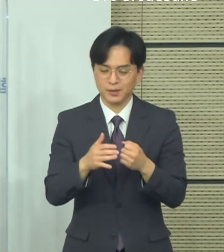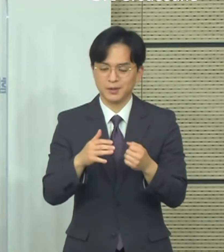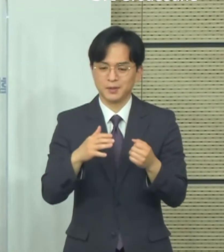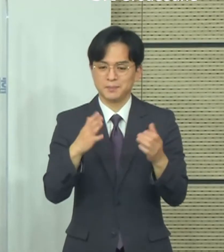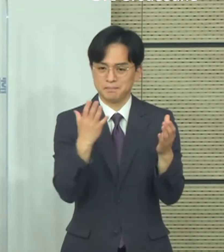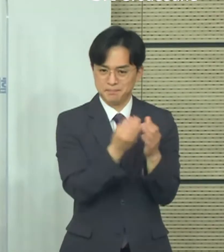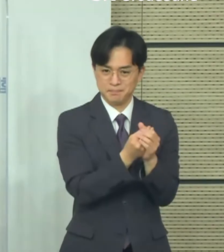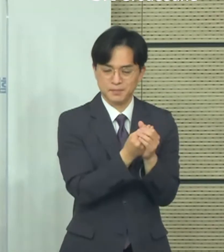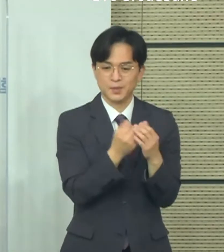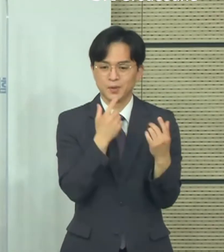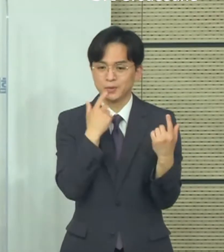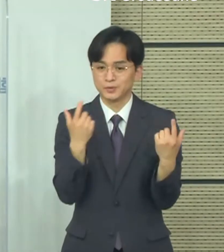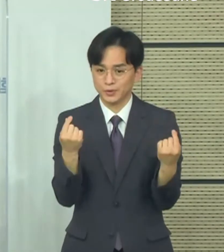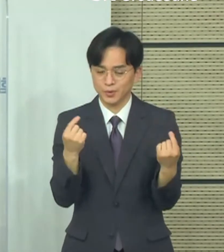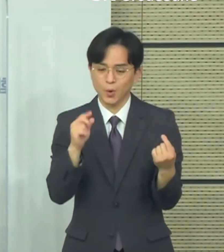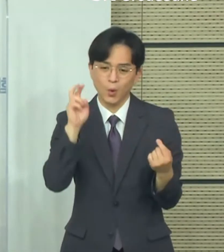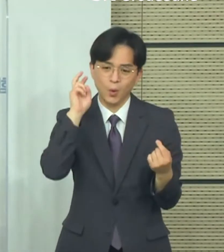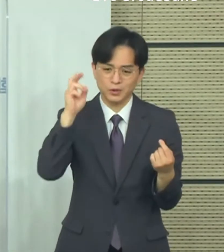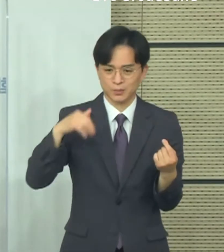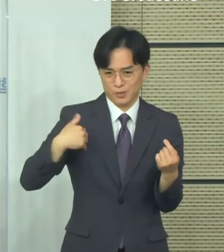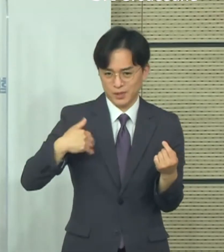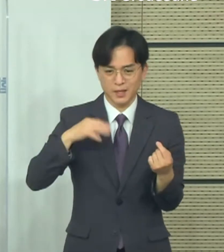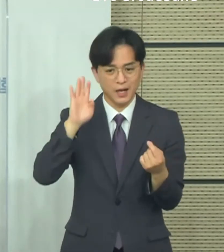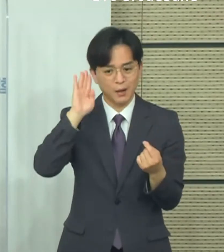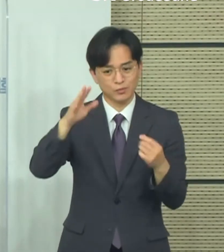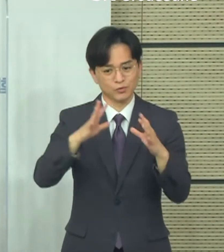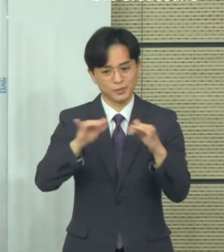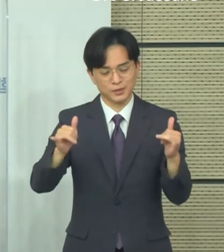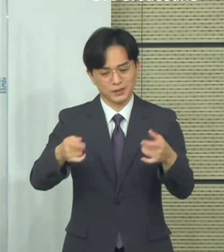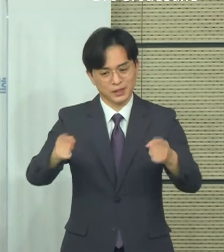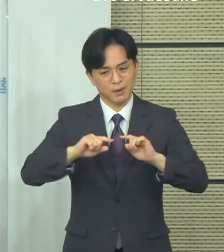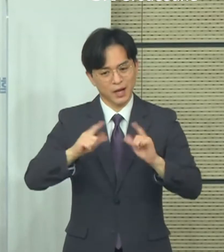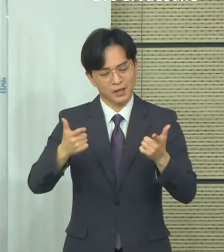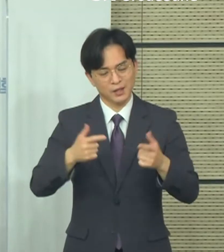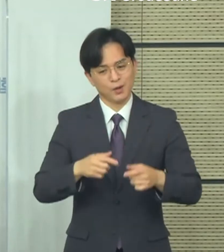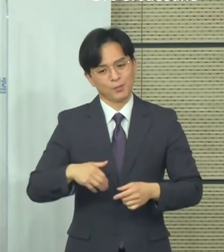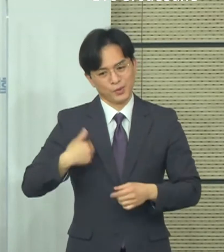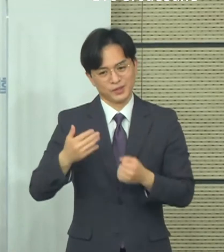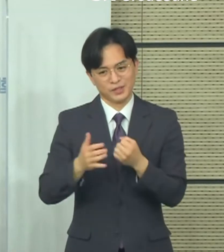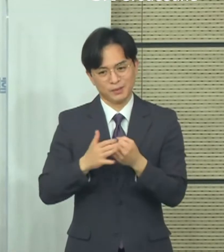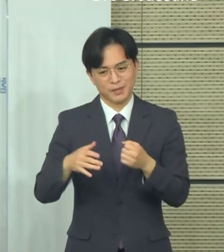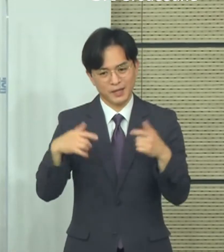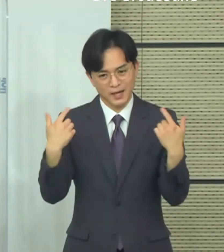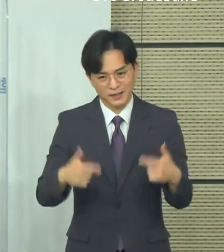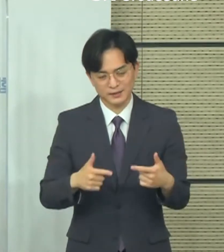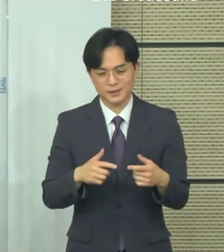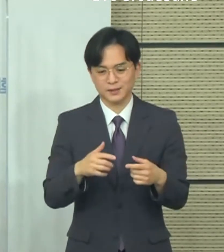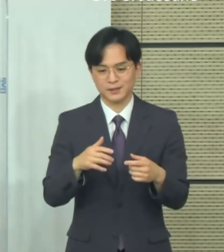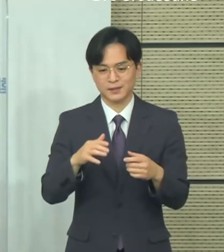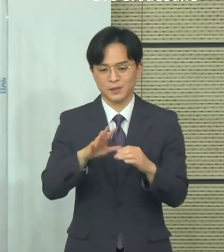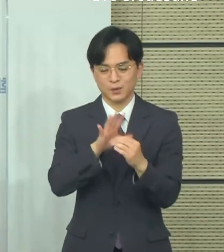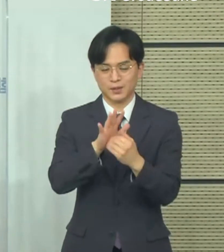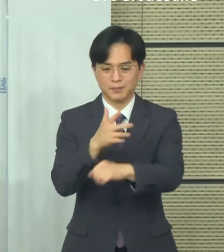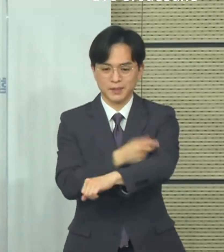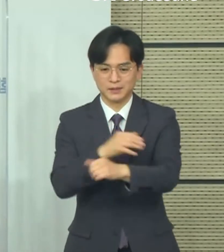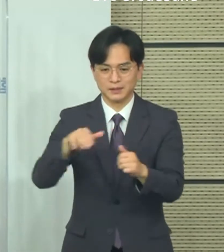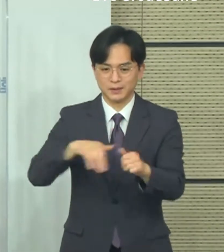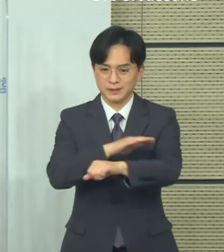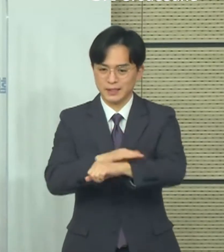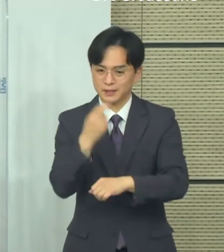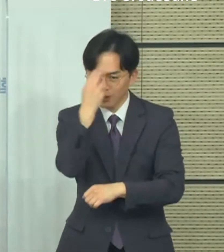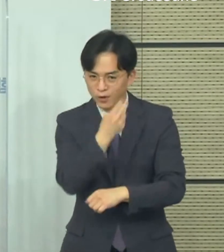그런 부분과 관련되어서는 저희가 세심하게 준비를 해서 항상 소통하면서 백신 접종이 이루어지도록 그렇게 하겠습니다.